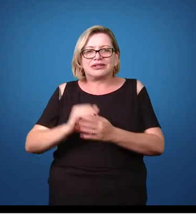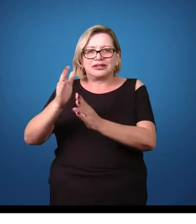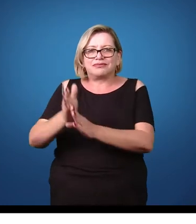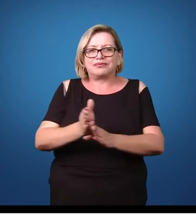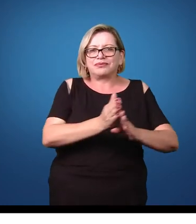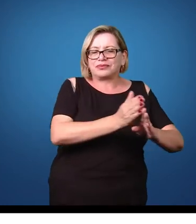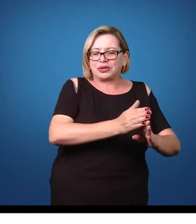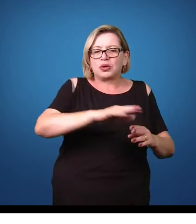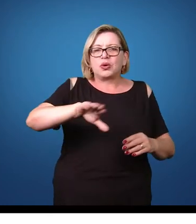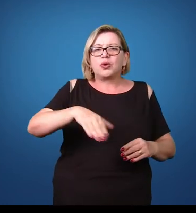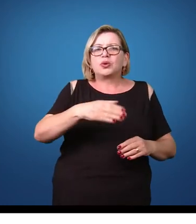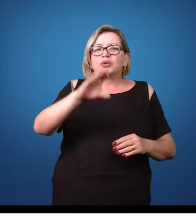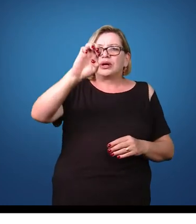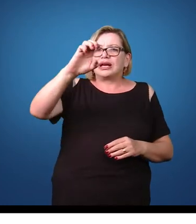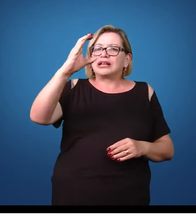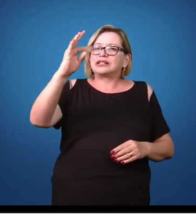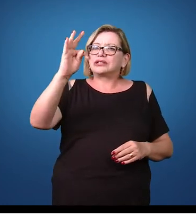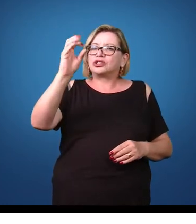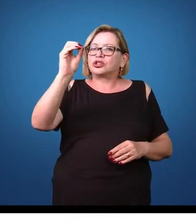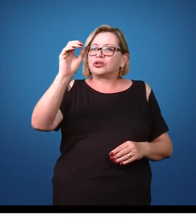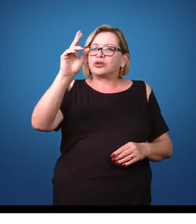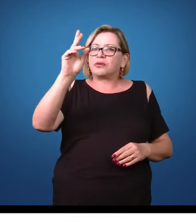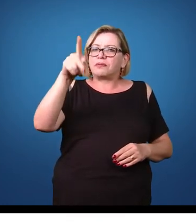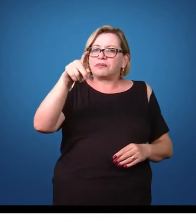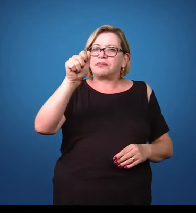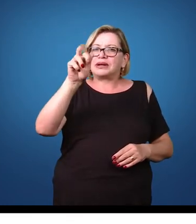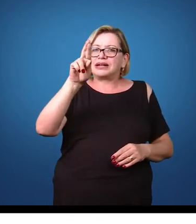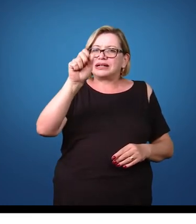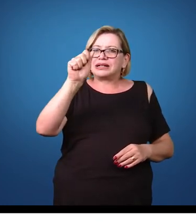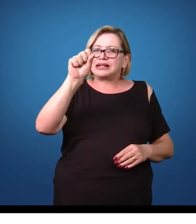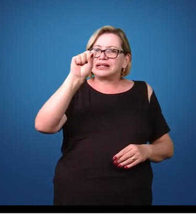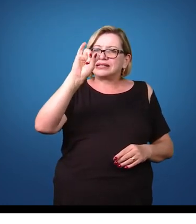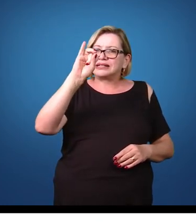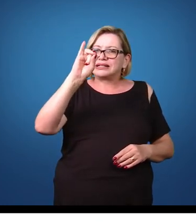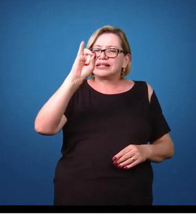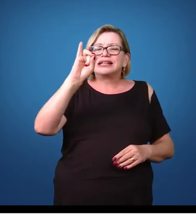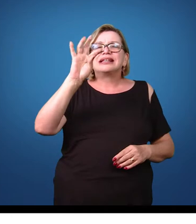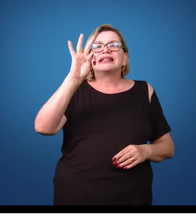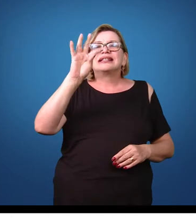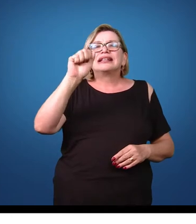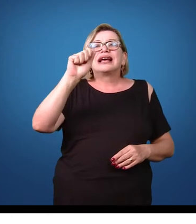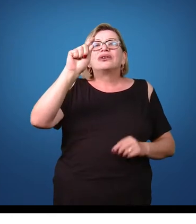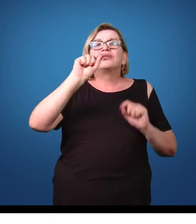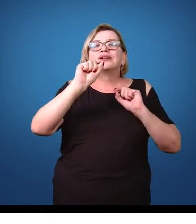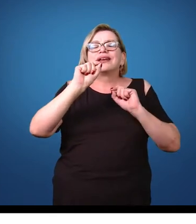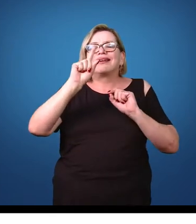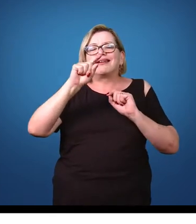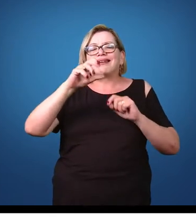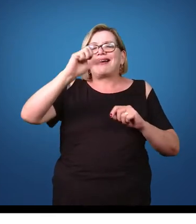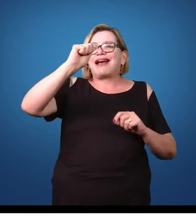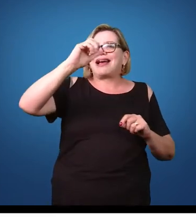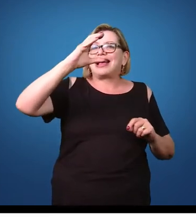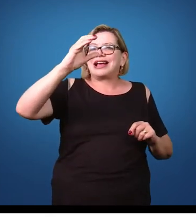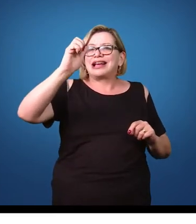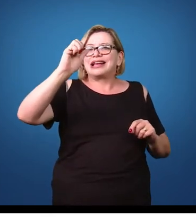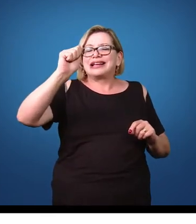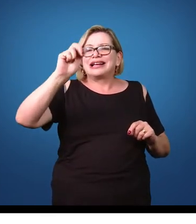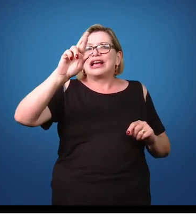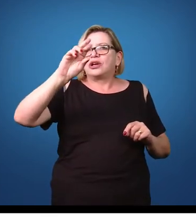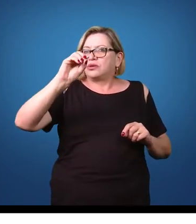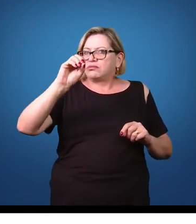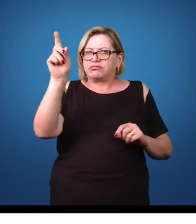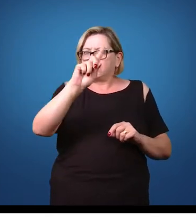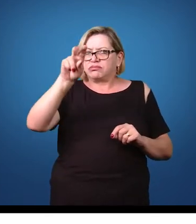Um outro ectoparasita de importância para o estudo de parasitologia são os ácaros. Os ácaros não são insetos, eles são